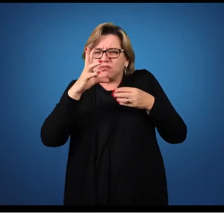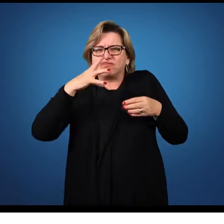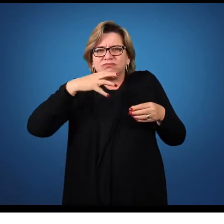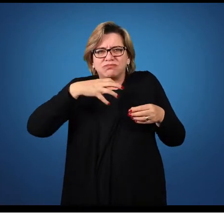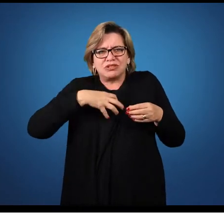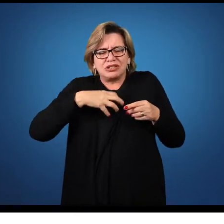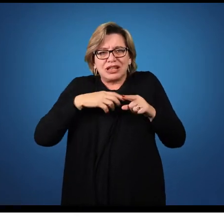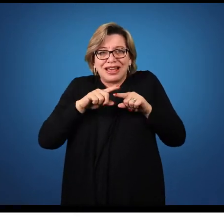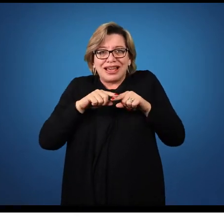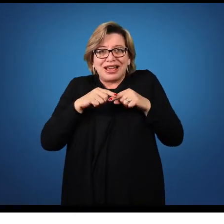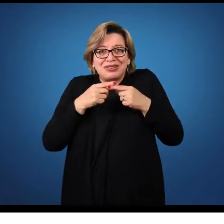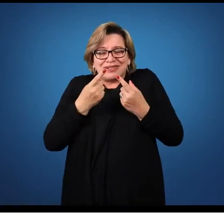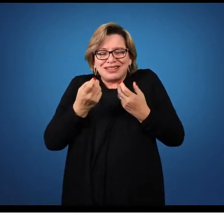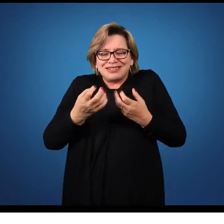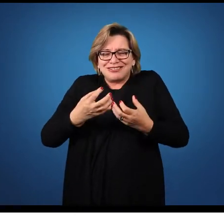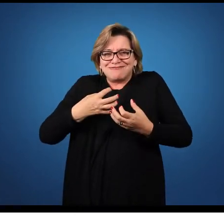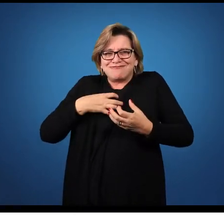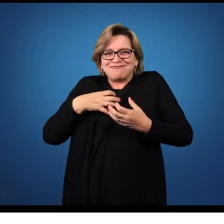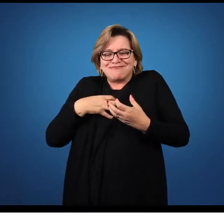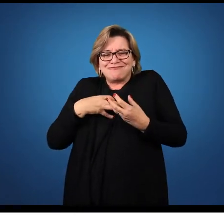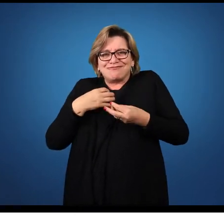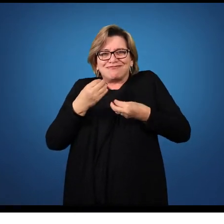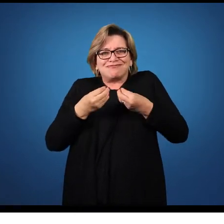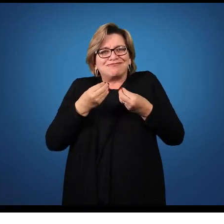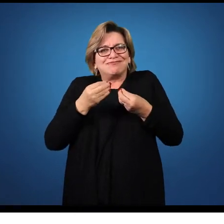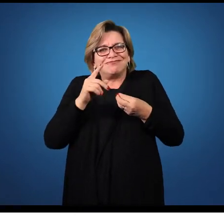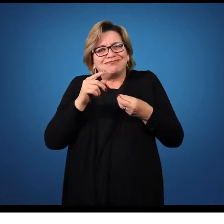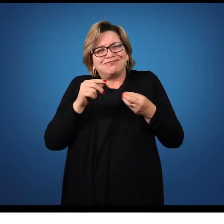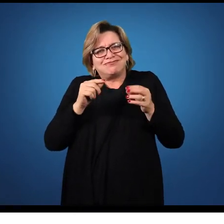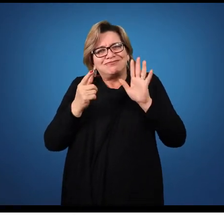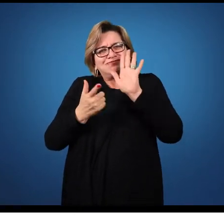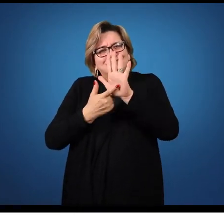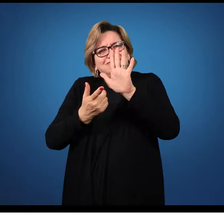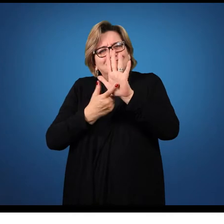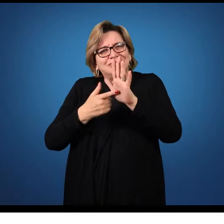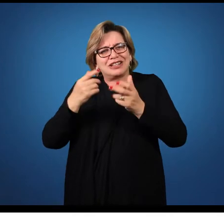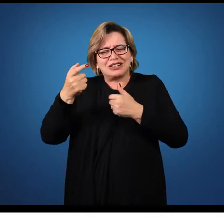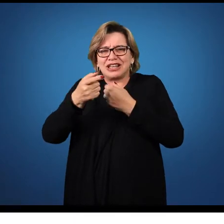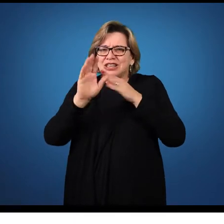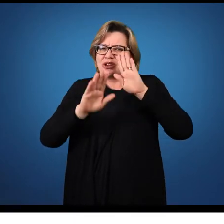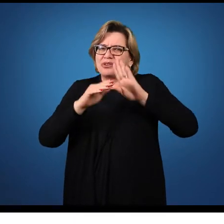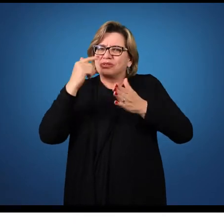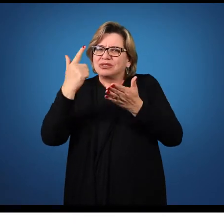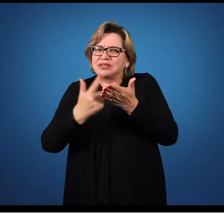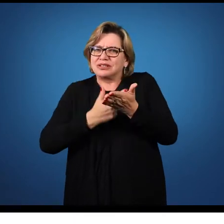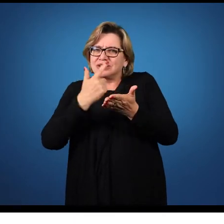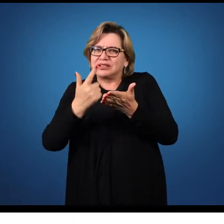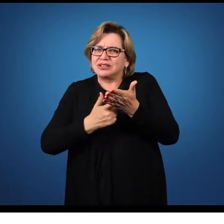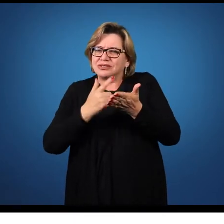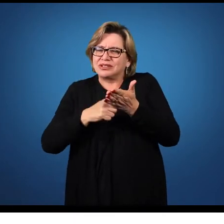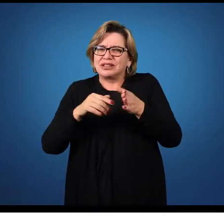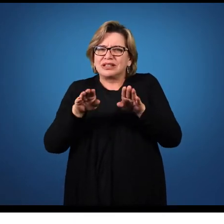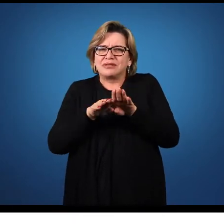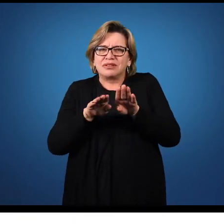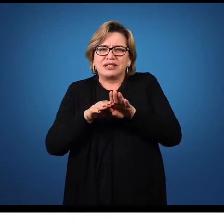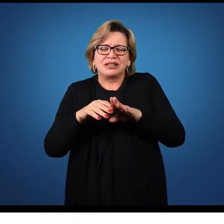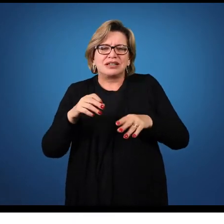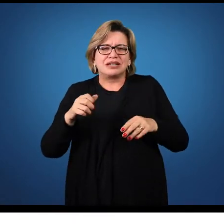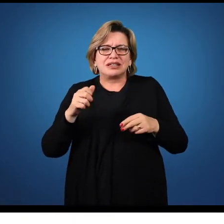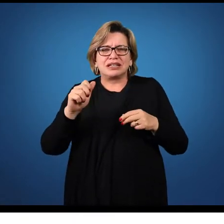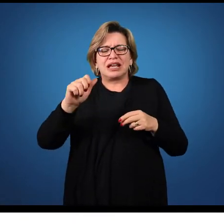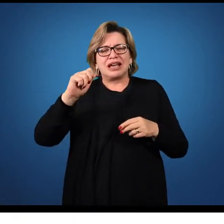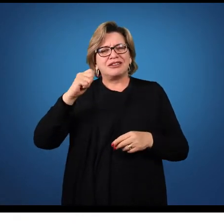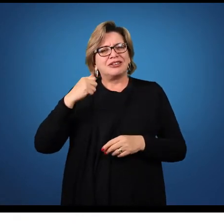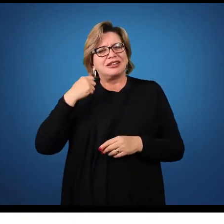obra, mas é uma sensação apontada em muitos livros, por exemplo, por Aristóteles, que é o efeito da